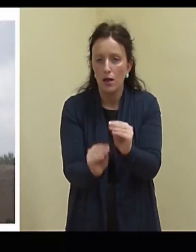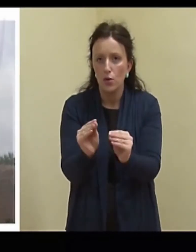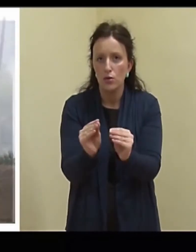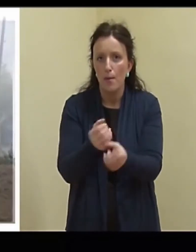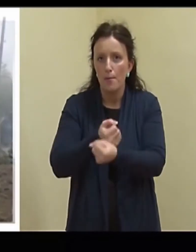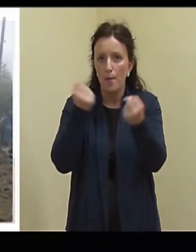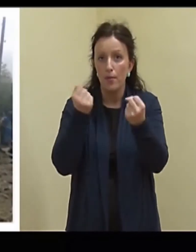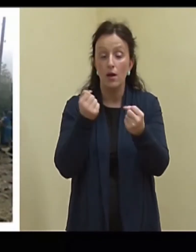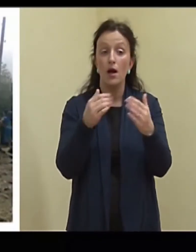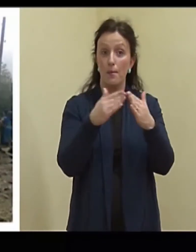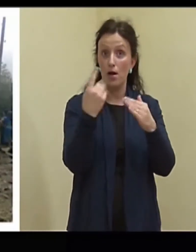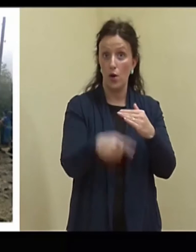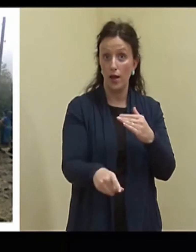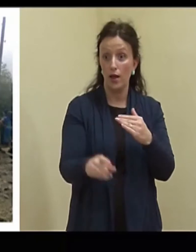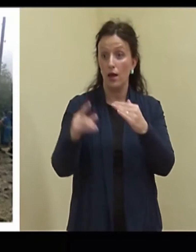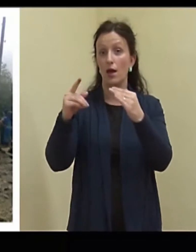Põhja